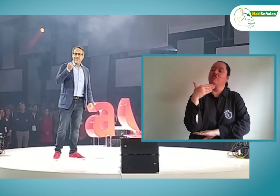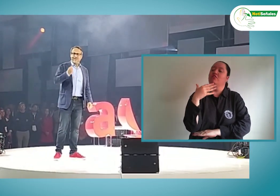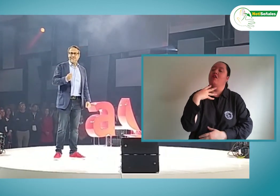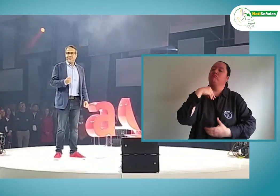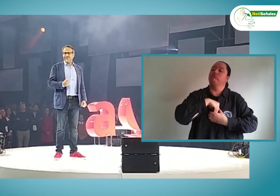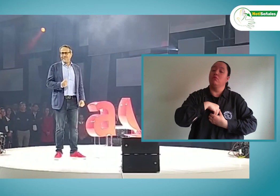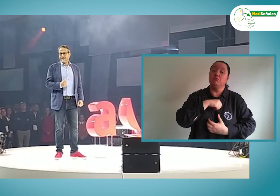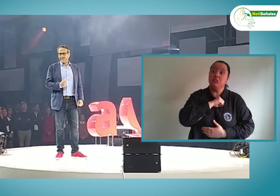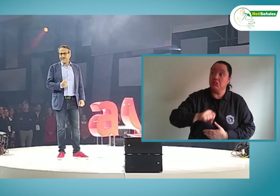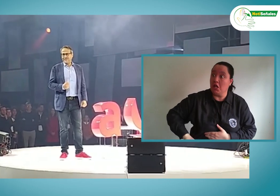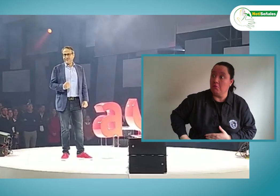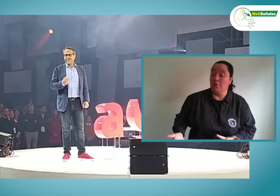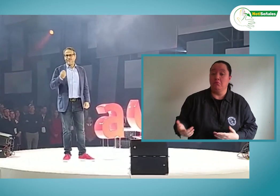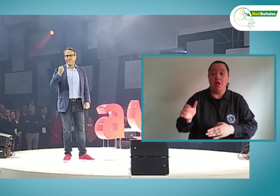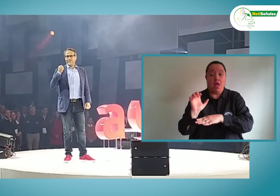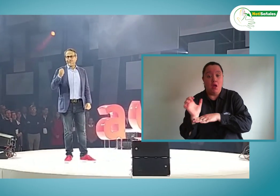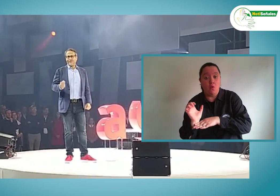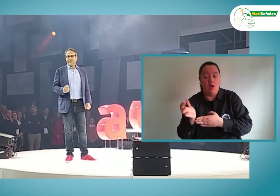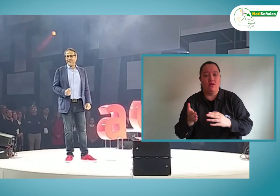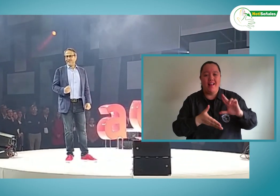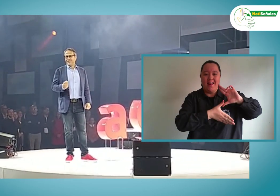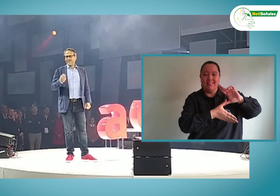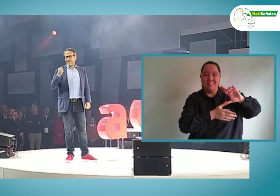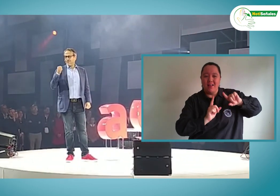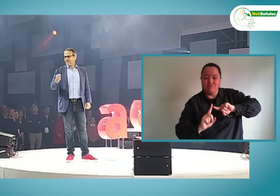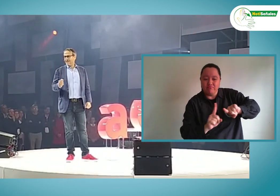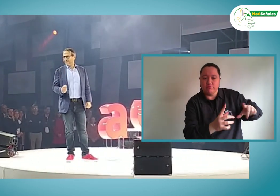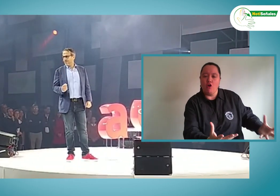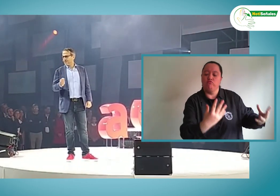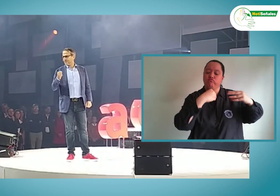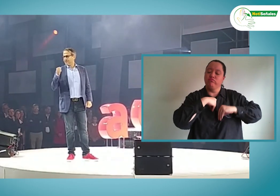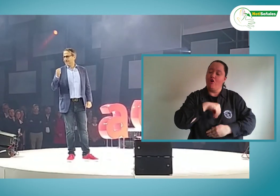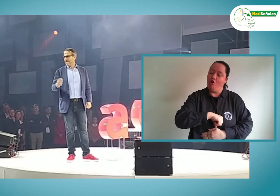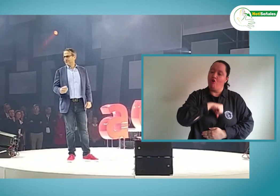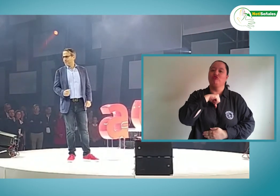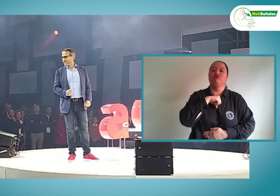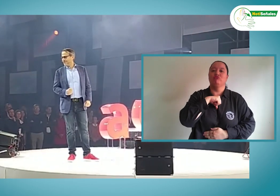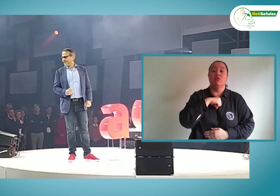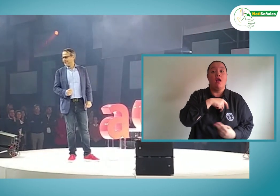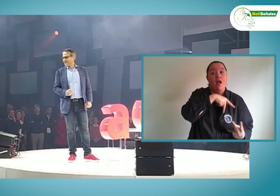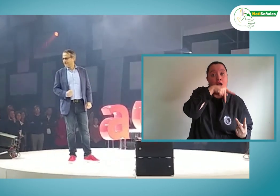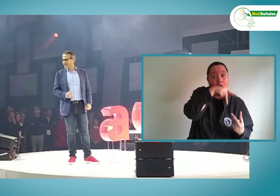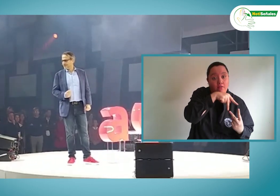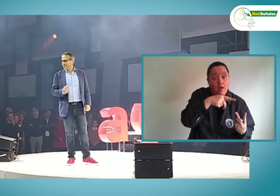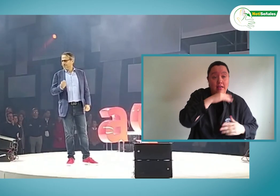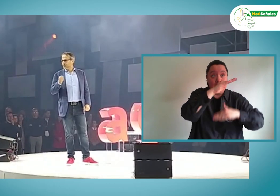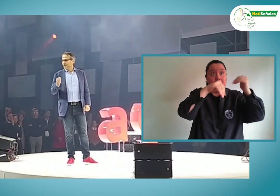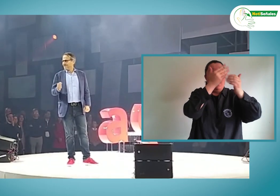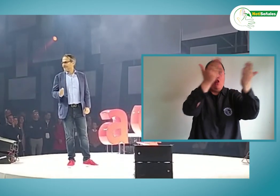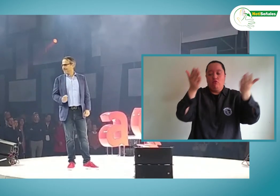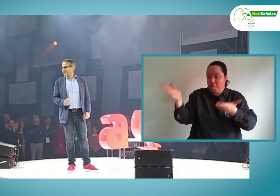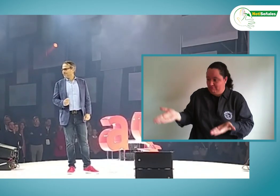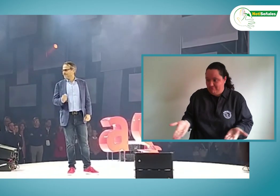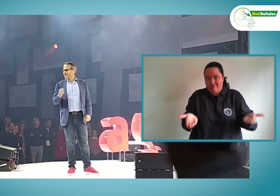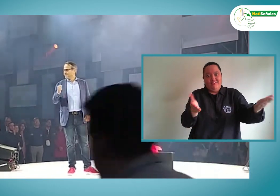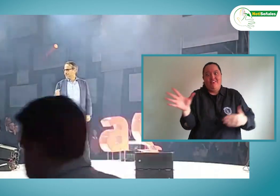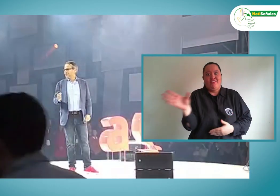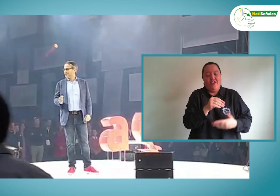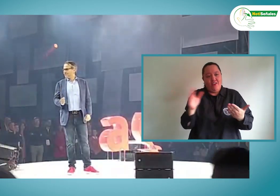la bandera de este país, pero también la de Salvador, la de Ecuador y la de toda la América Latina. Una Avianca con los